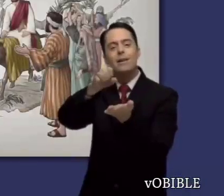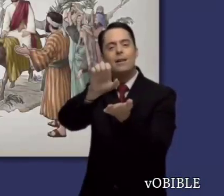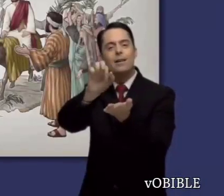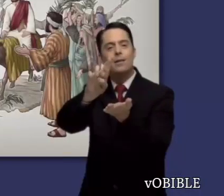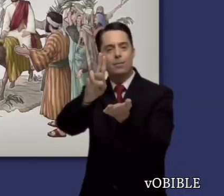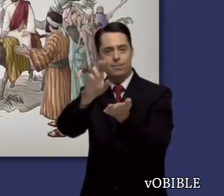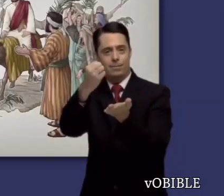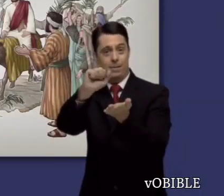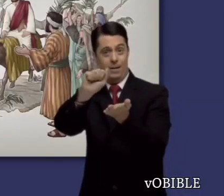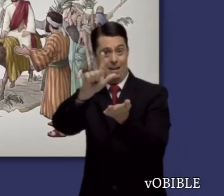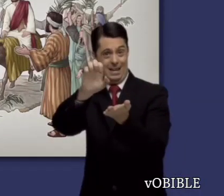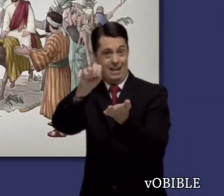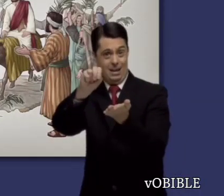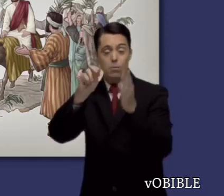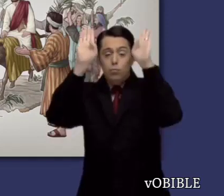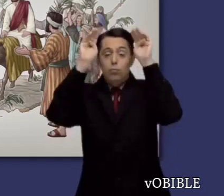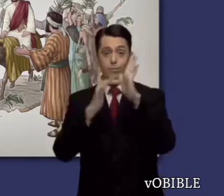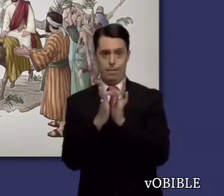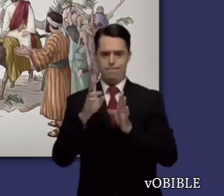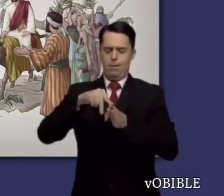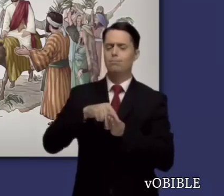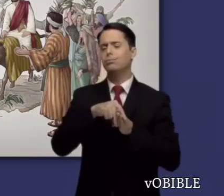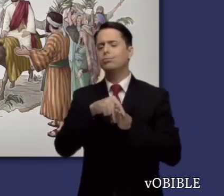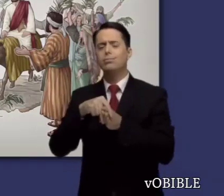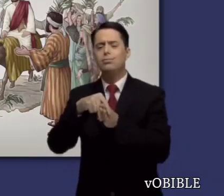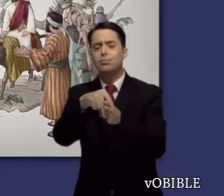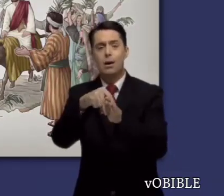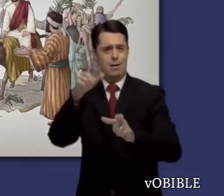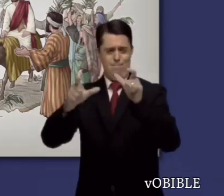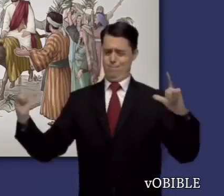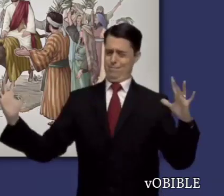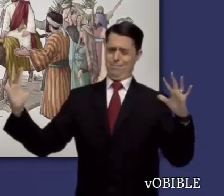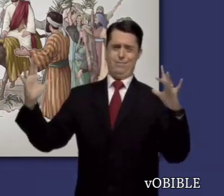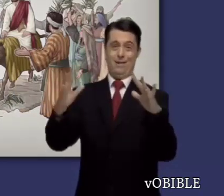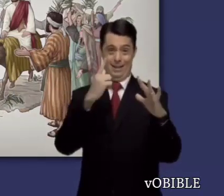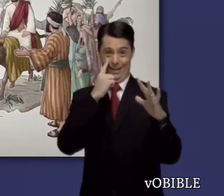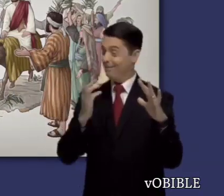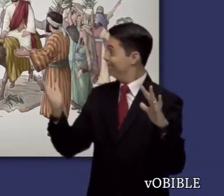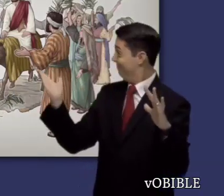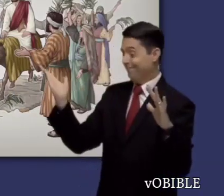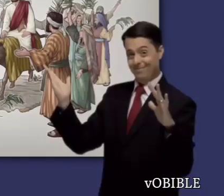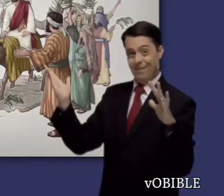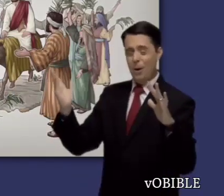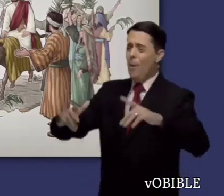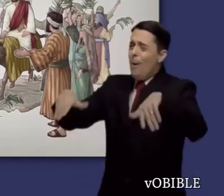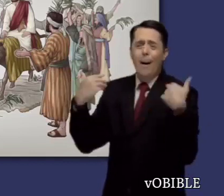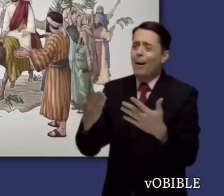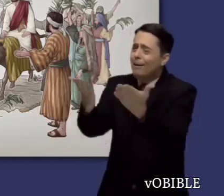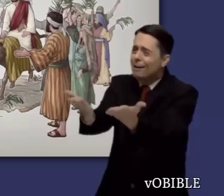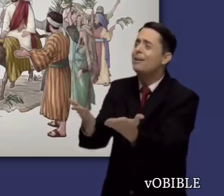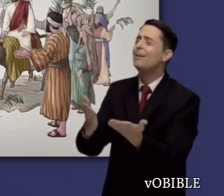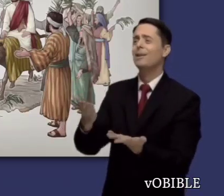El capítulo doce describe la entrada triunfal de Jesús en Jerusalén. Una gran multitud lo recibe con las palabras,